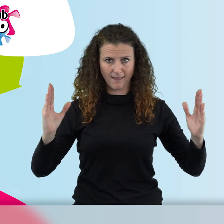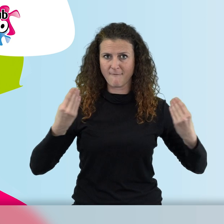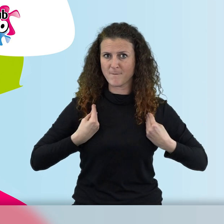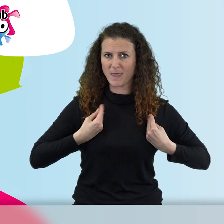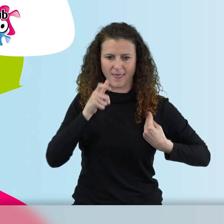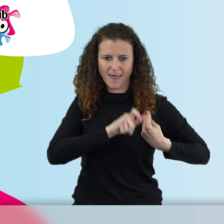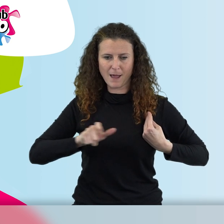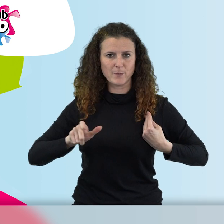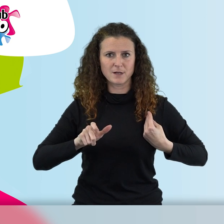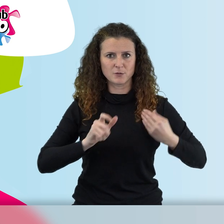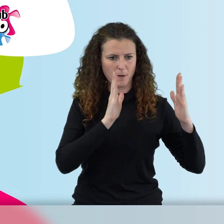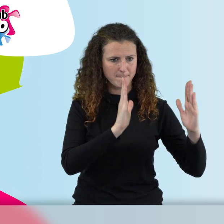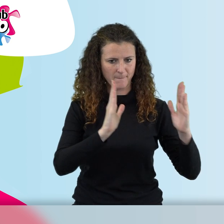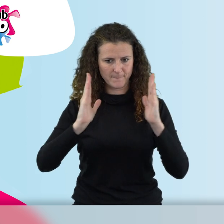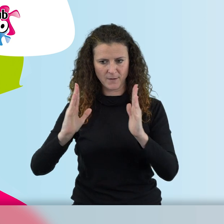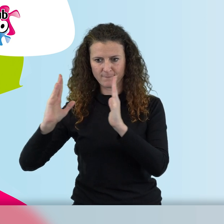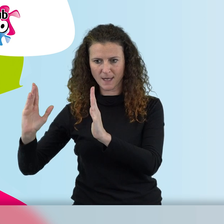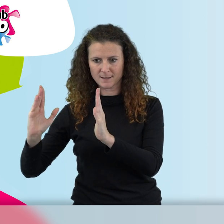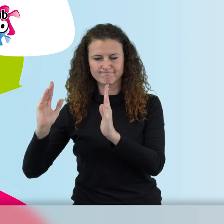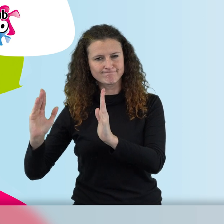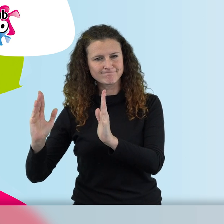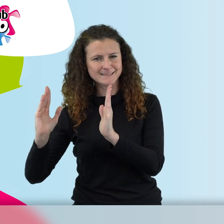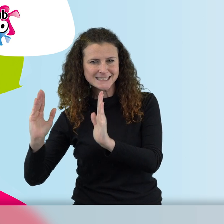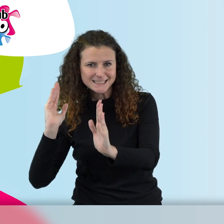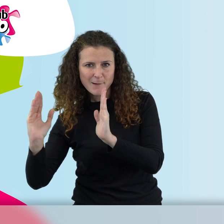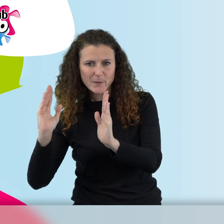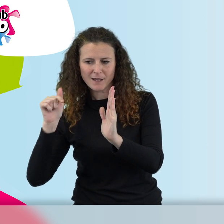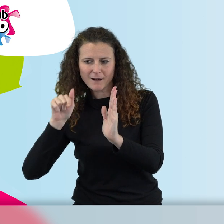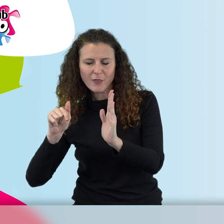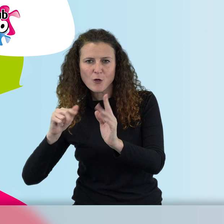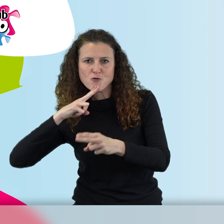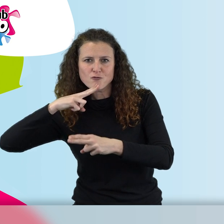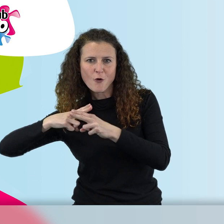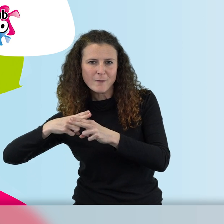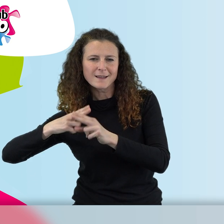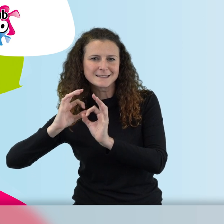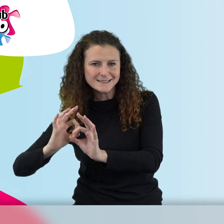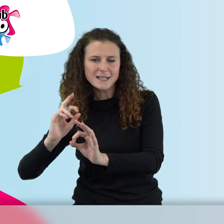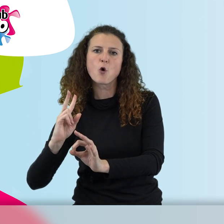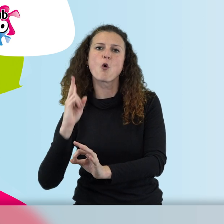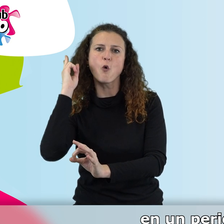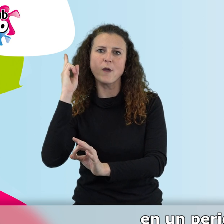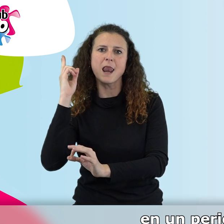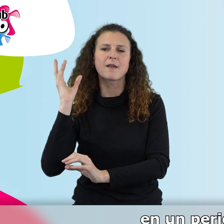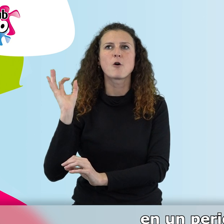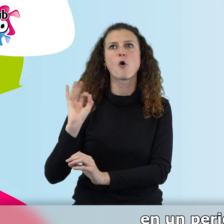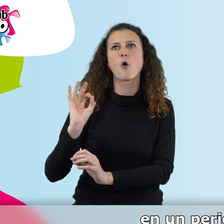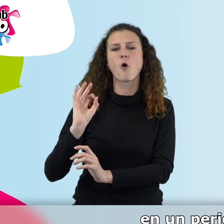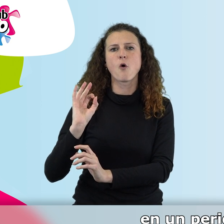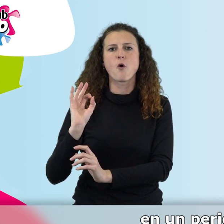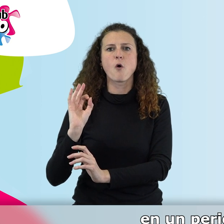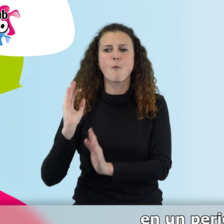están en ese periodo que llamamos jubilados o en un